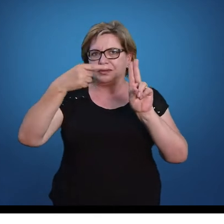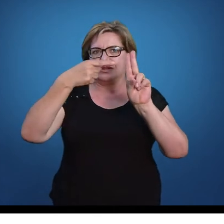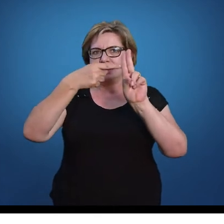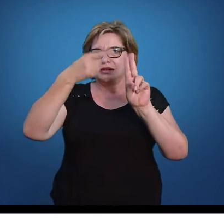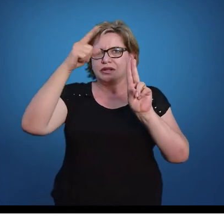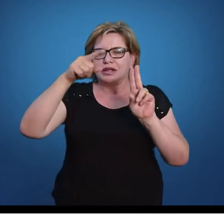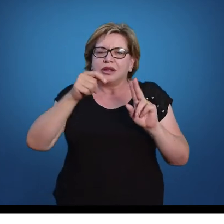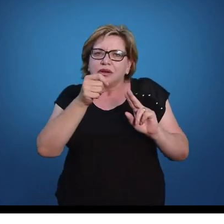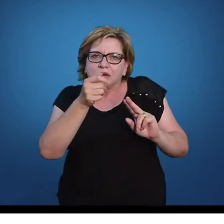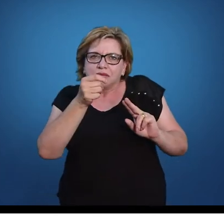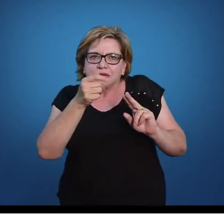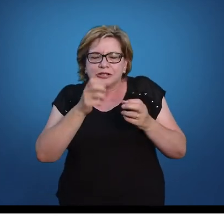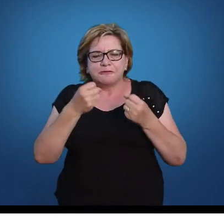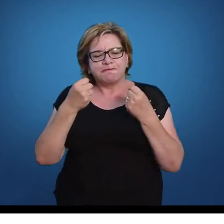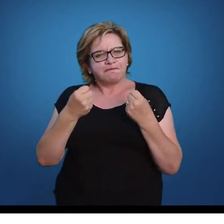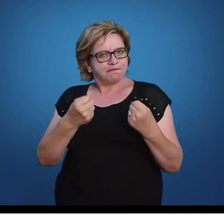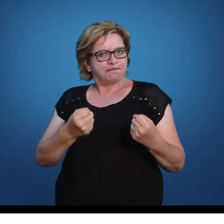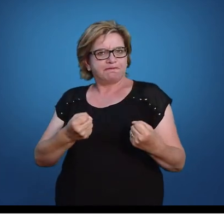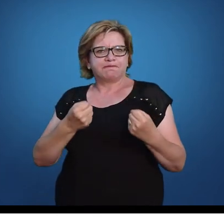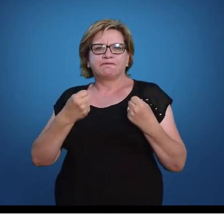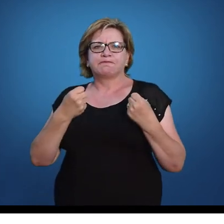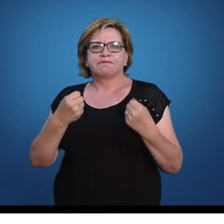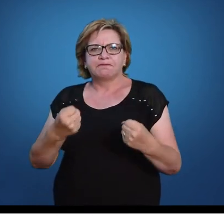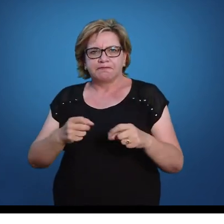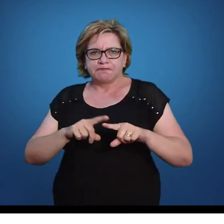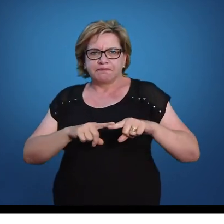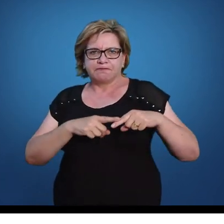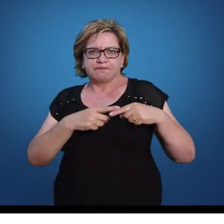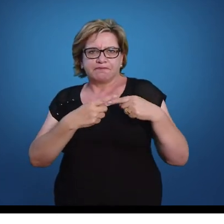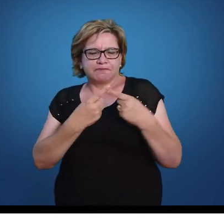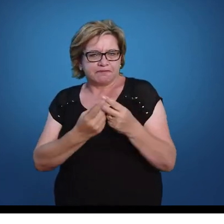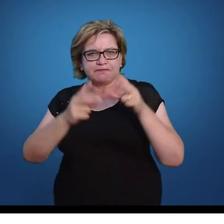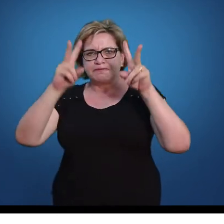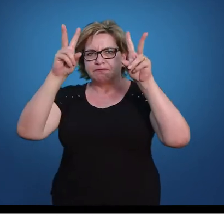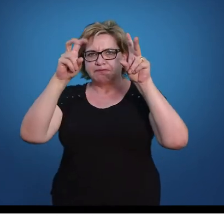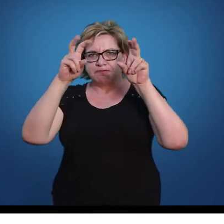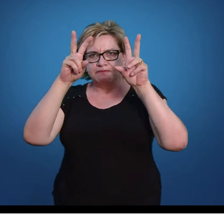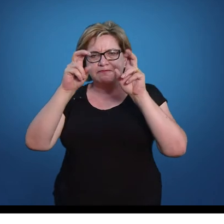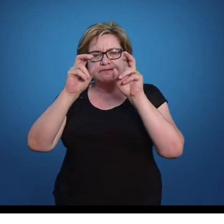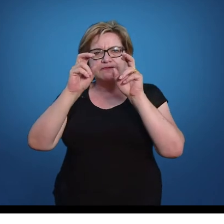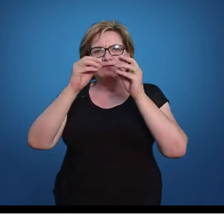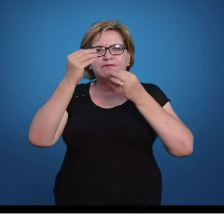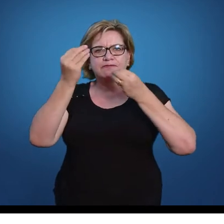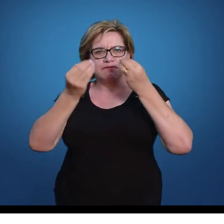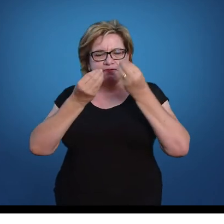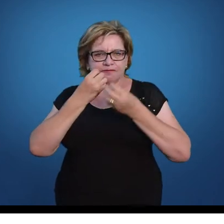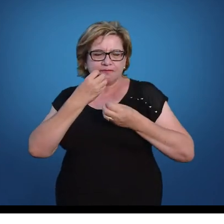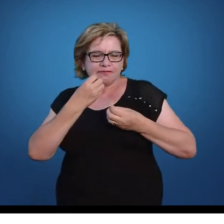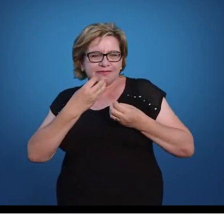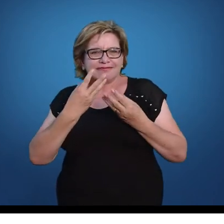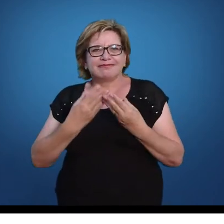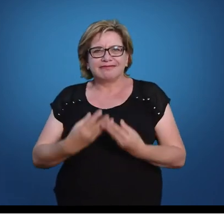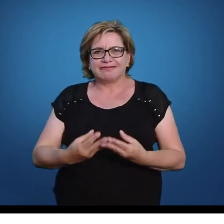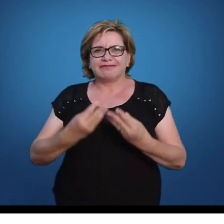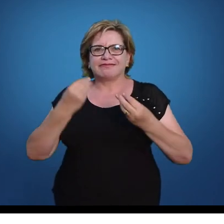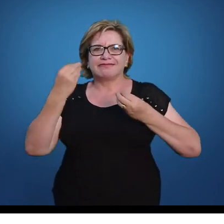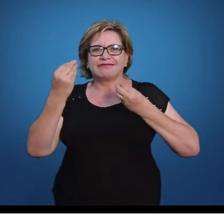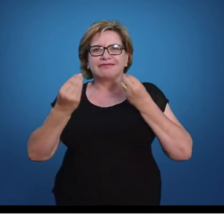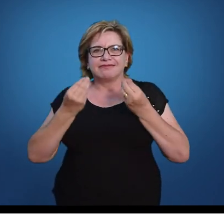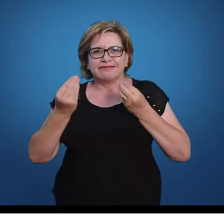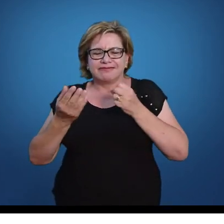ser um pouquinho mais densa. No entanto, o conteúdo ele é bastante acessível. Então,